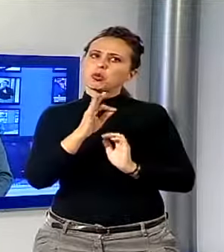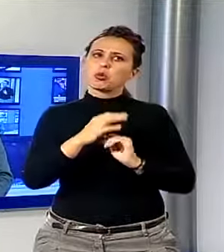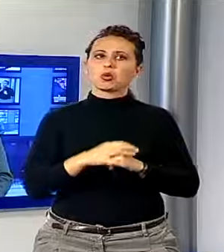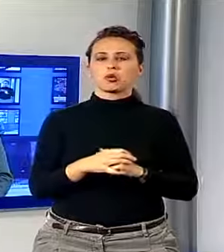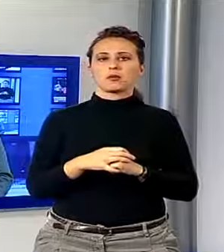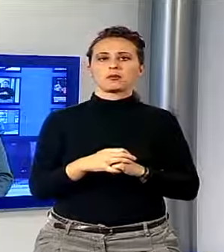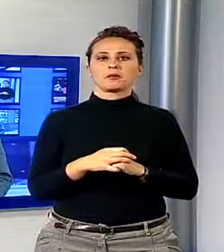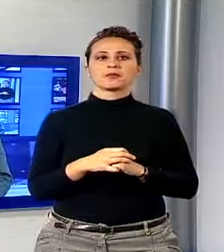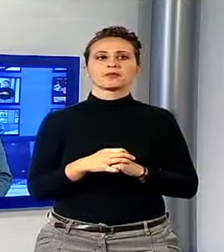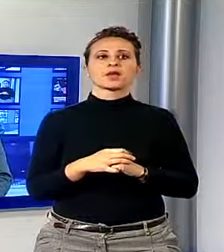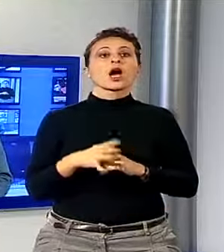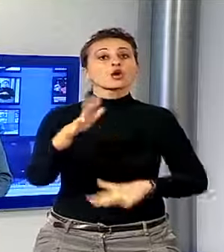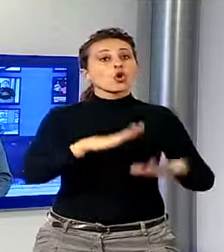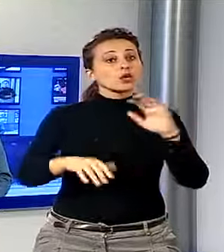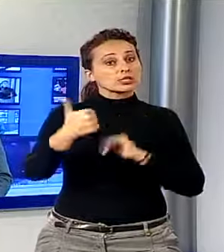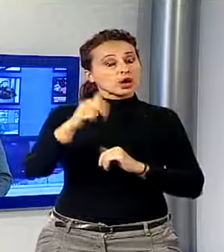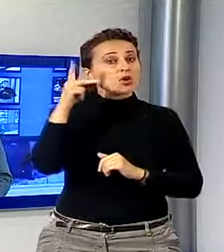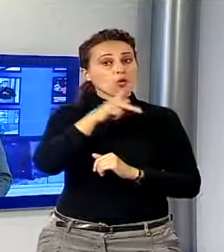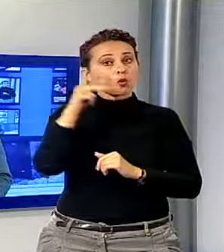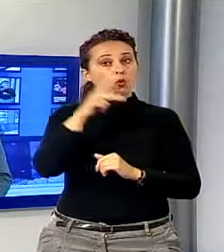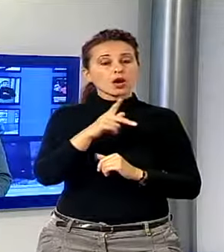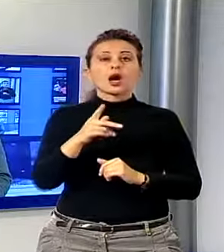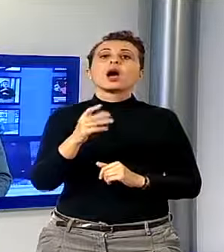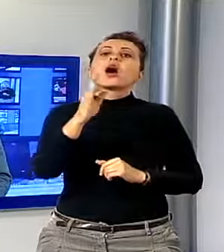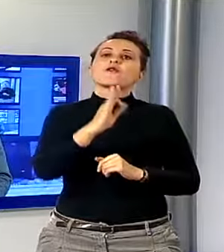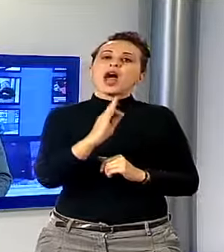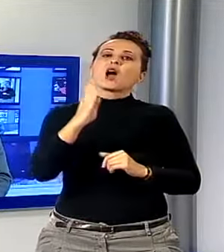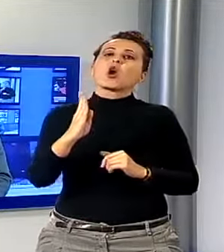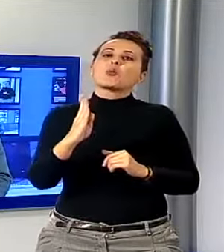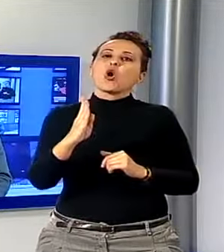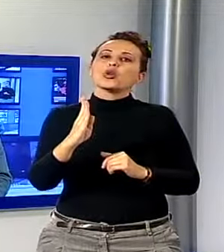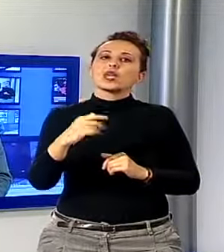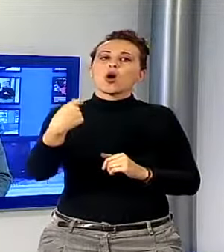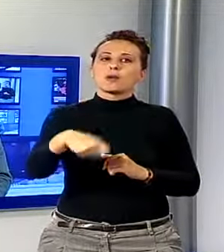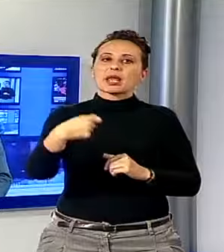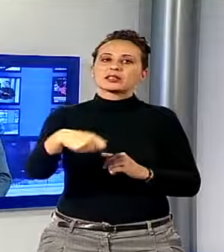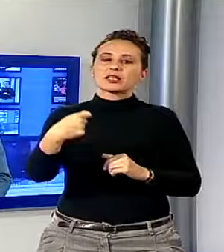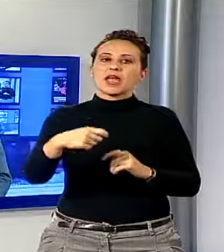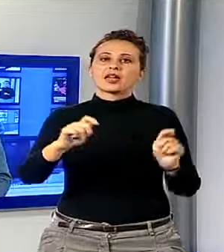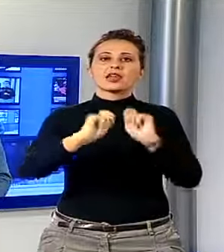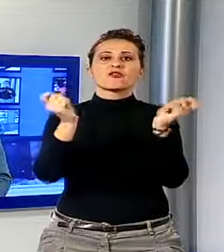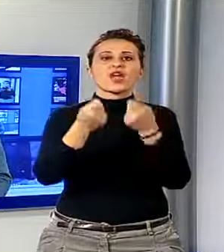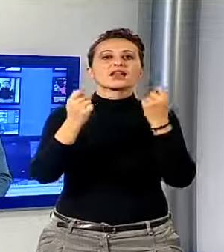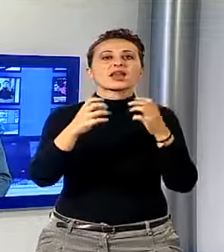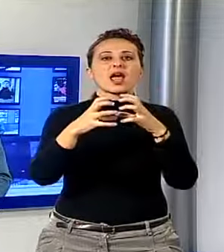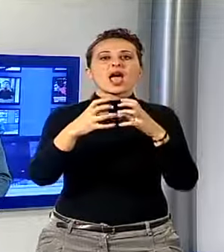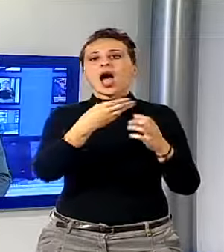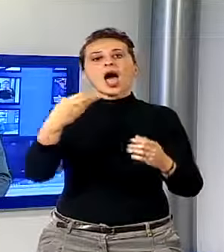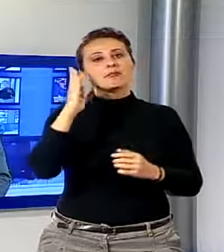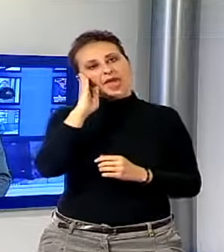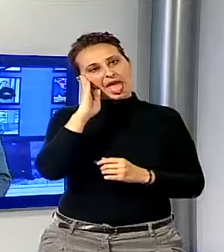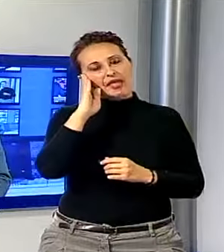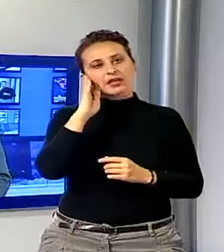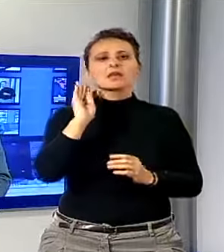Una notizia che riguarda sempre Lucca. Franco Bonino, presidente di Federalberghi Confcommercio, ha chiesto al